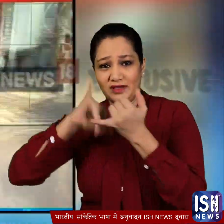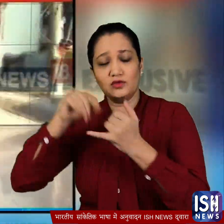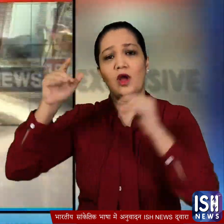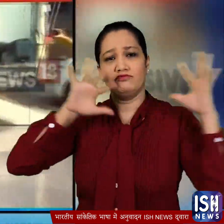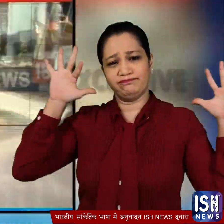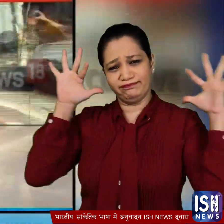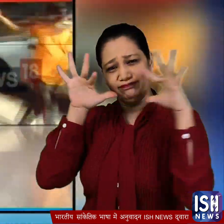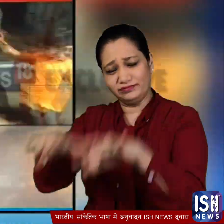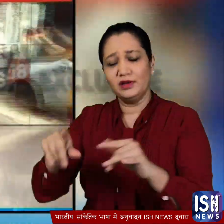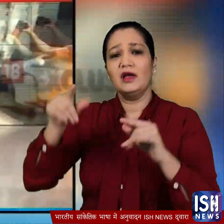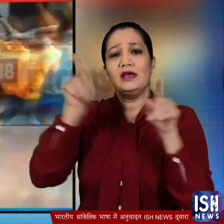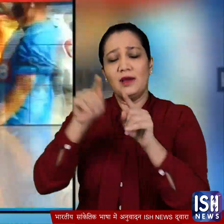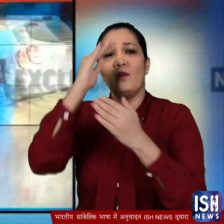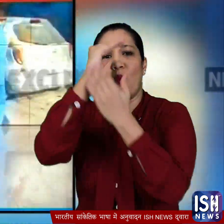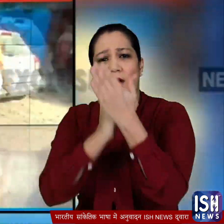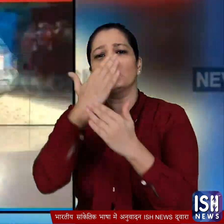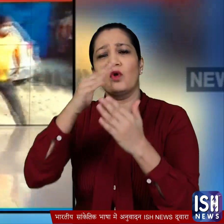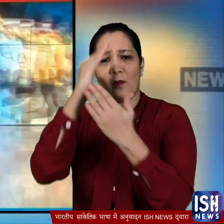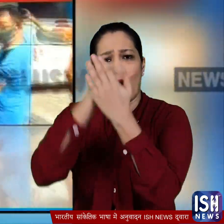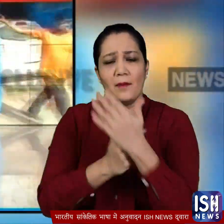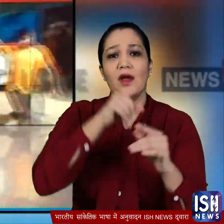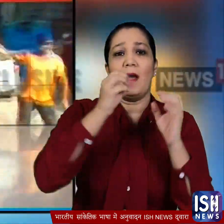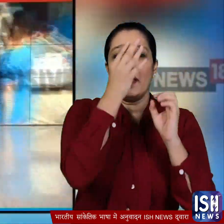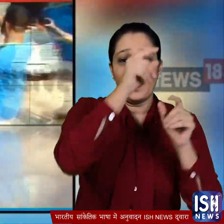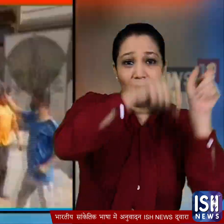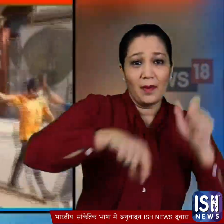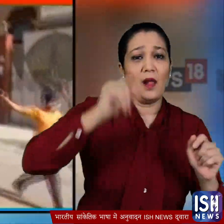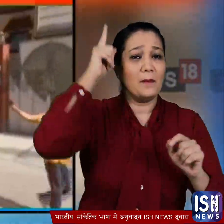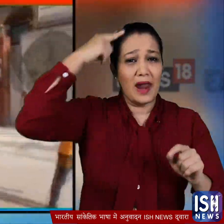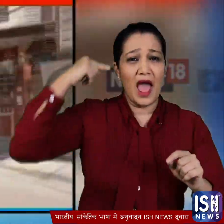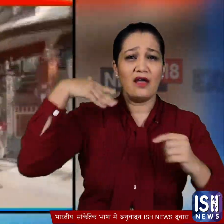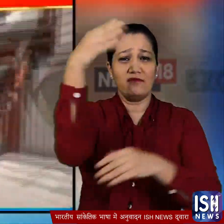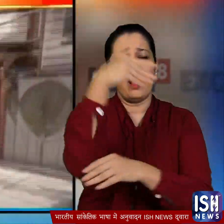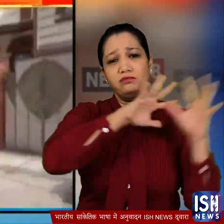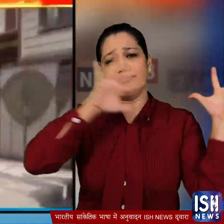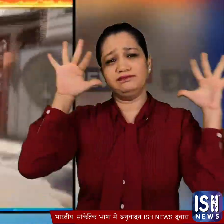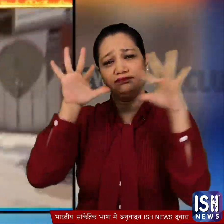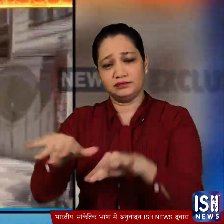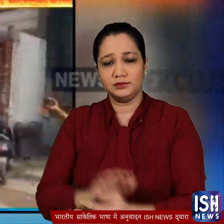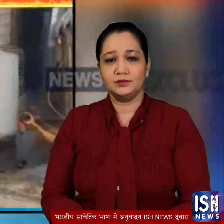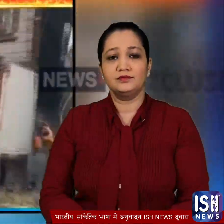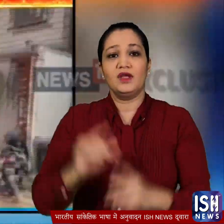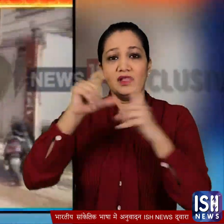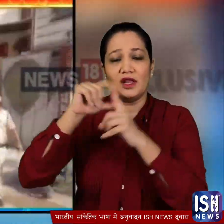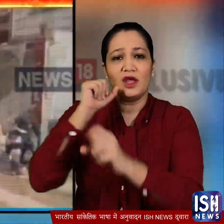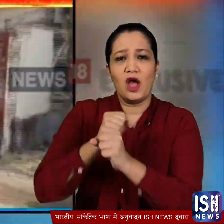बड़ी संख्या में बीजेपी कारेकरता काले जंडे लेकर माजमा हो गये और दिल्ली सरकार के खलाफ नारेबाजी करने लगे